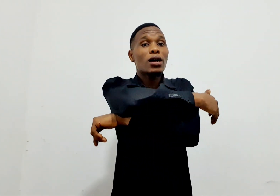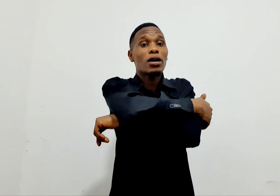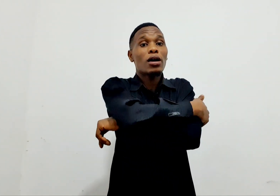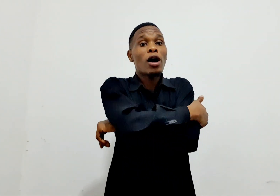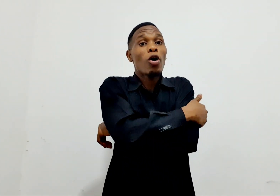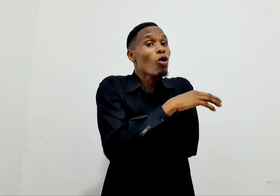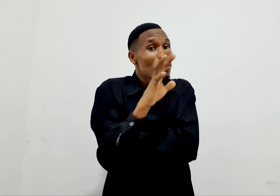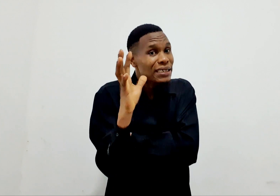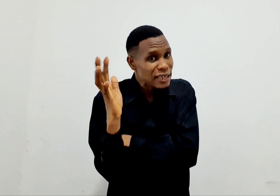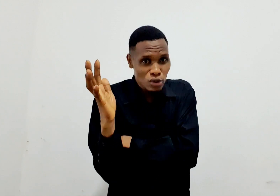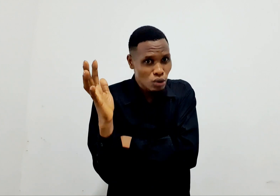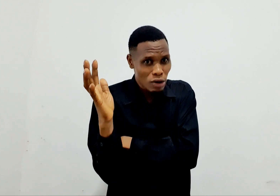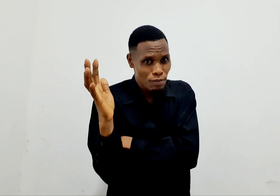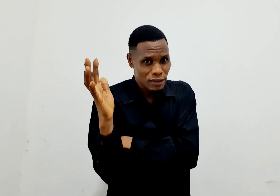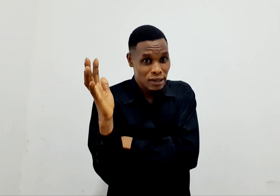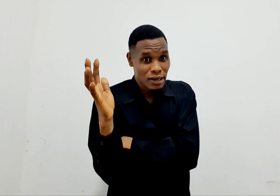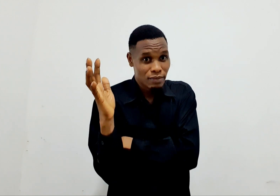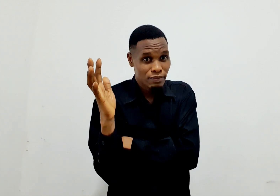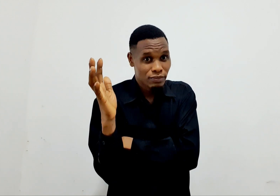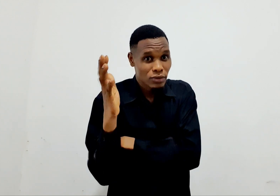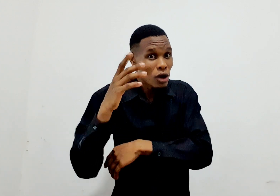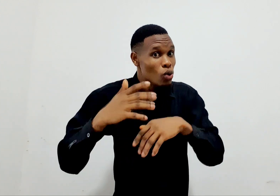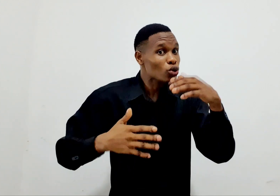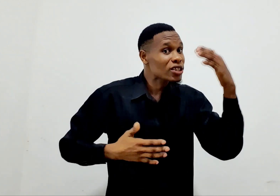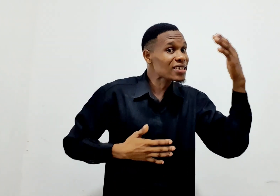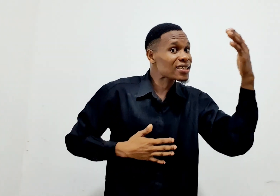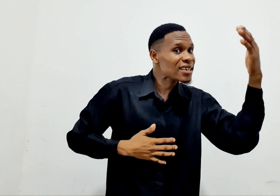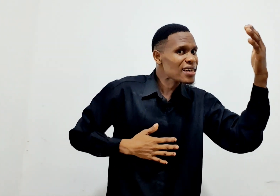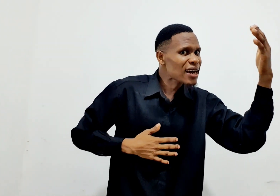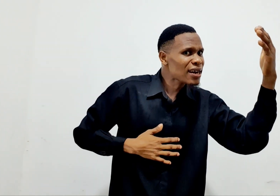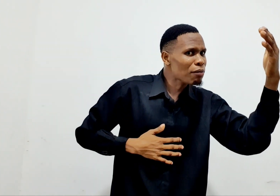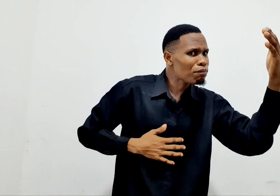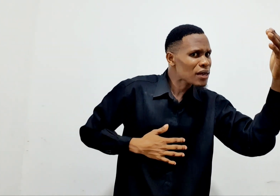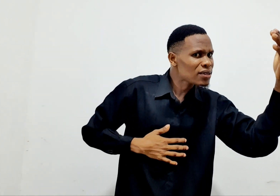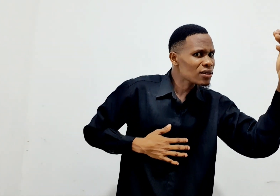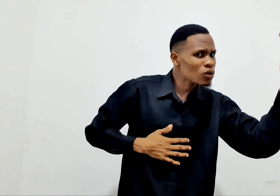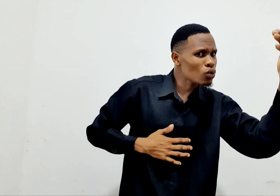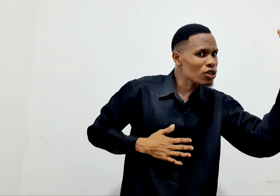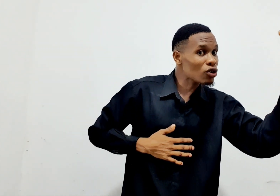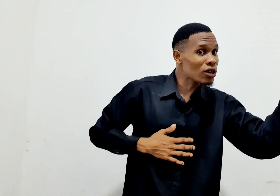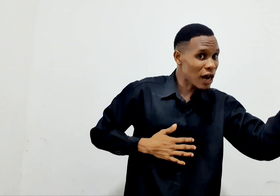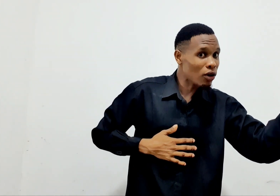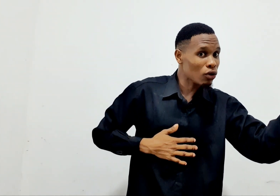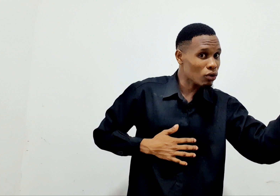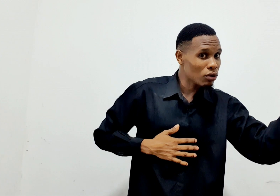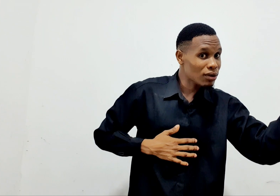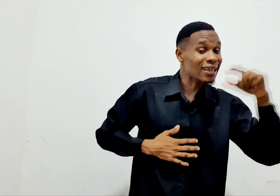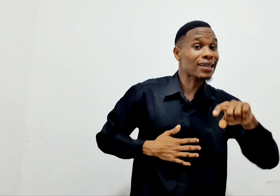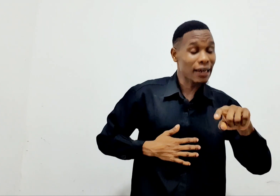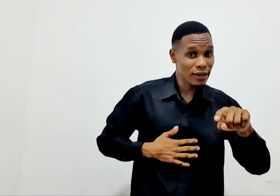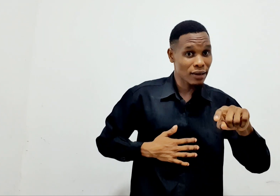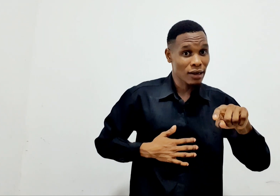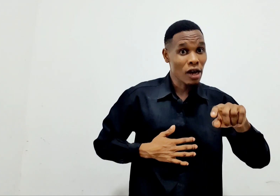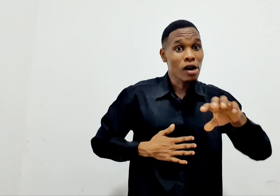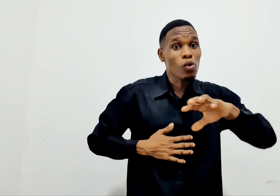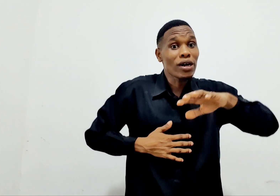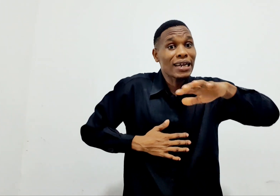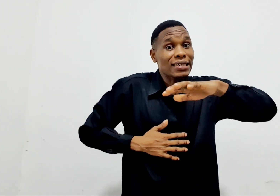Kwa mteso unayopitia. Kutesika na mpenzi ulikonako. Lakika hii. Wenda